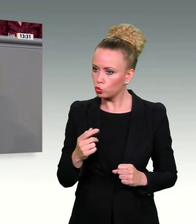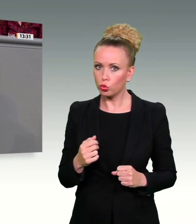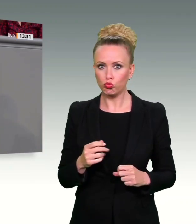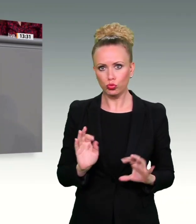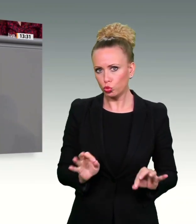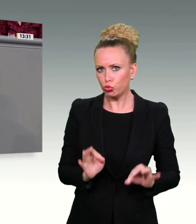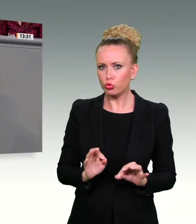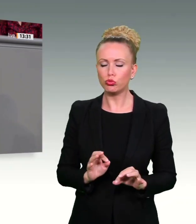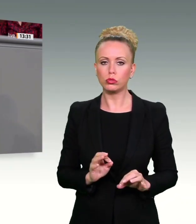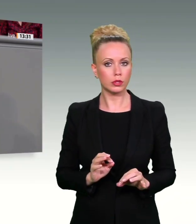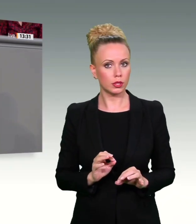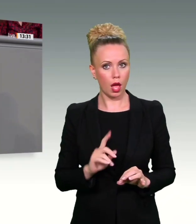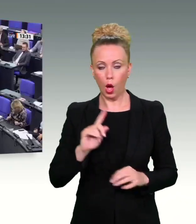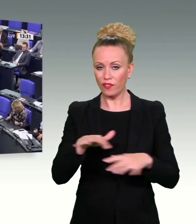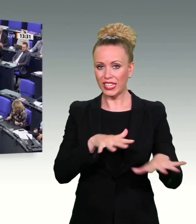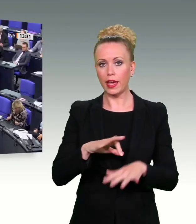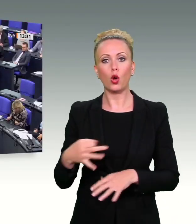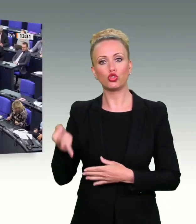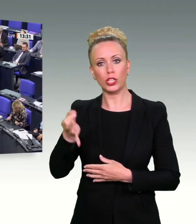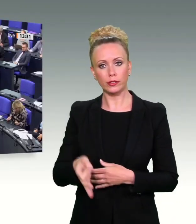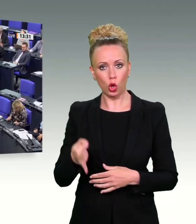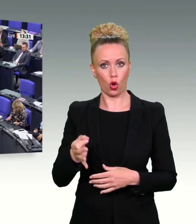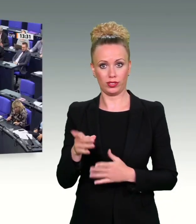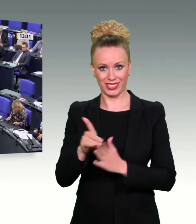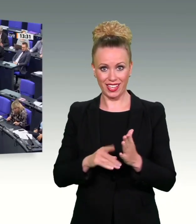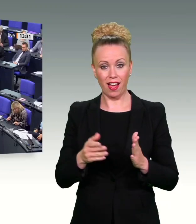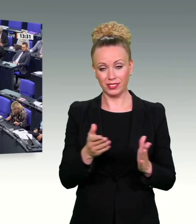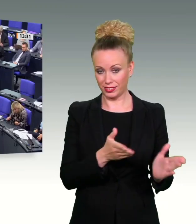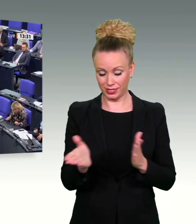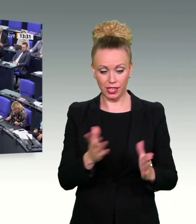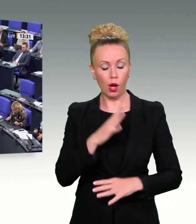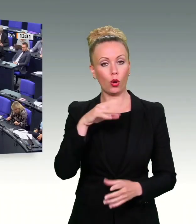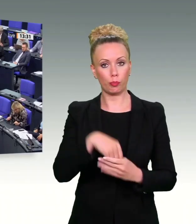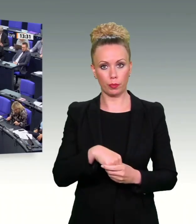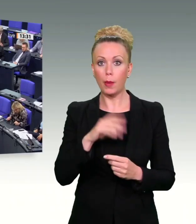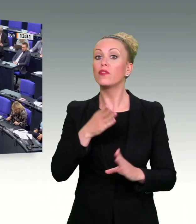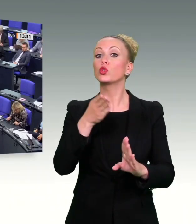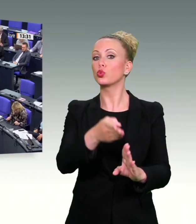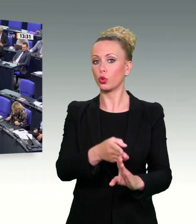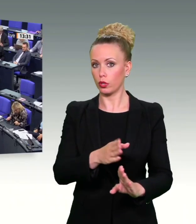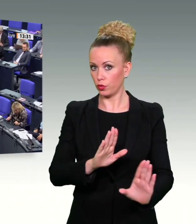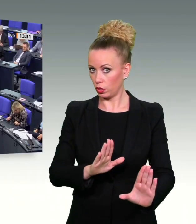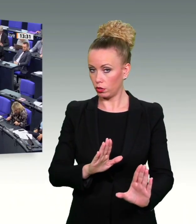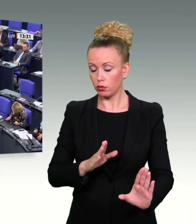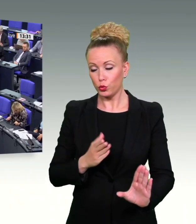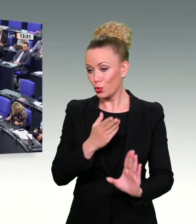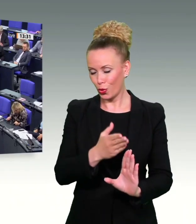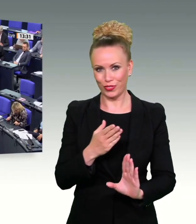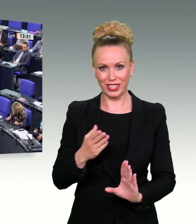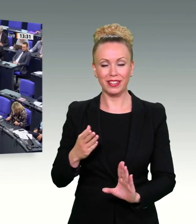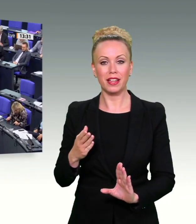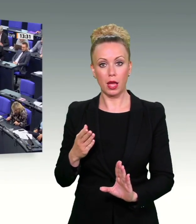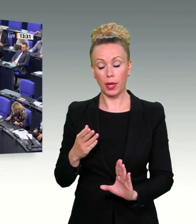Standortdaten dabei, nicht nur die IP-Adressen, aber eben nur für die Zukunft. Gar keine Frage. Aber alle